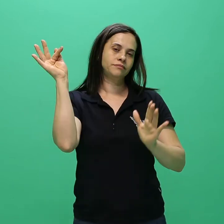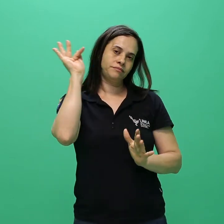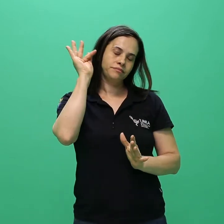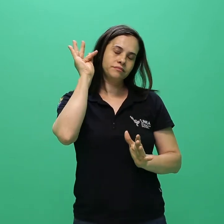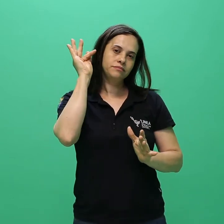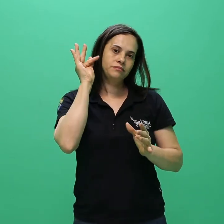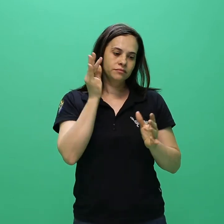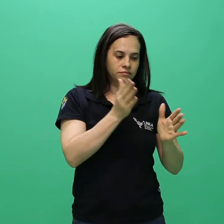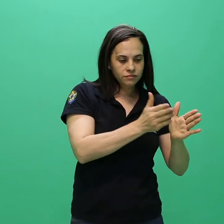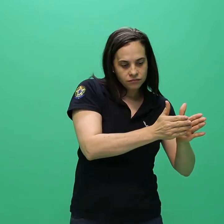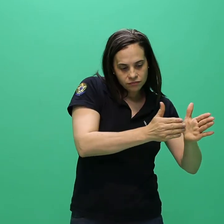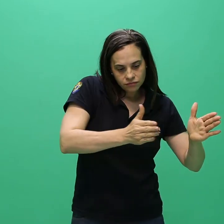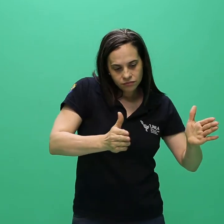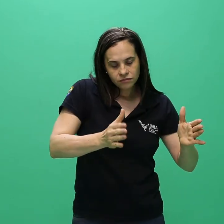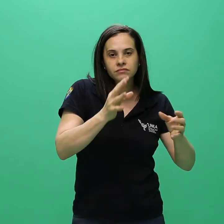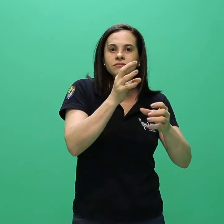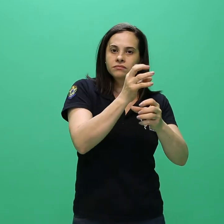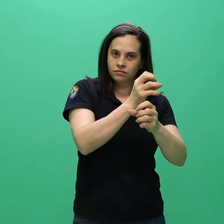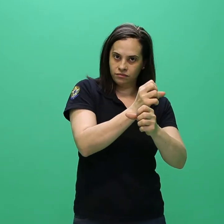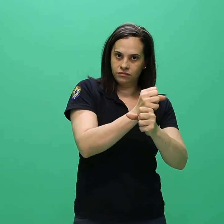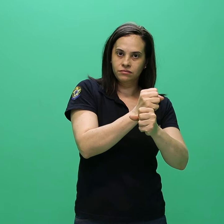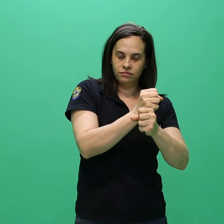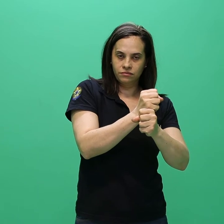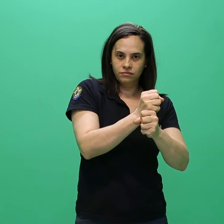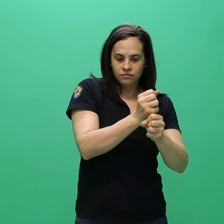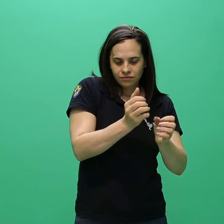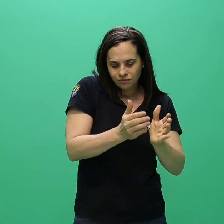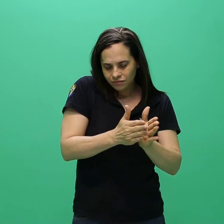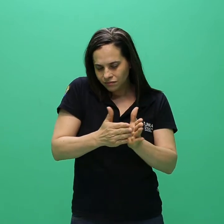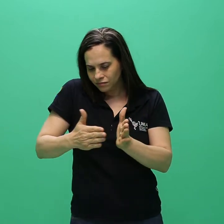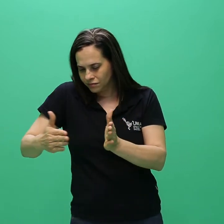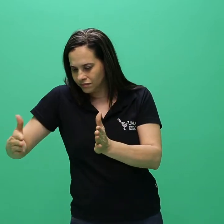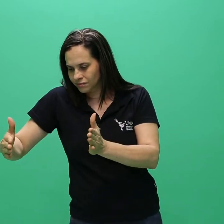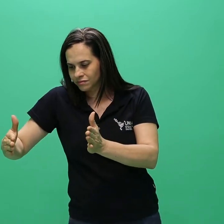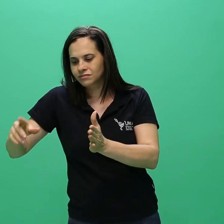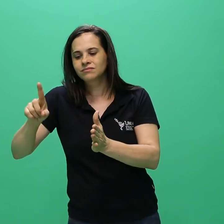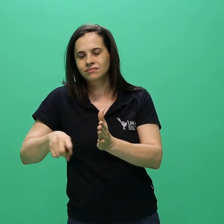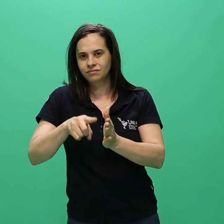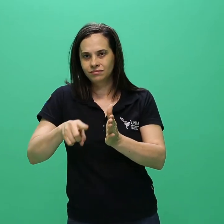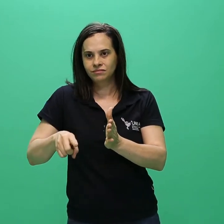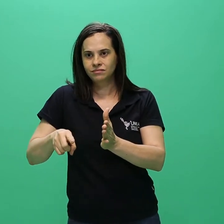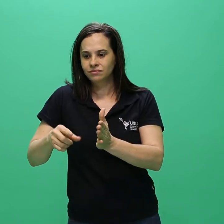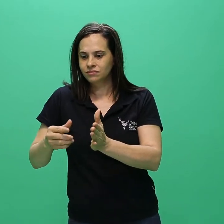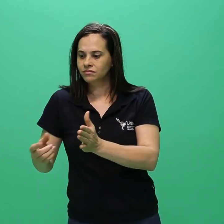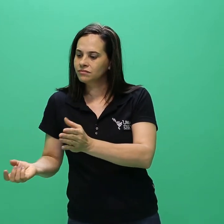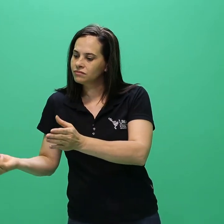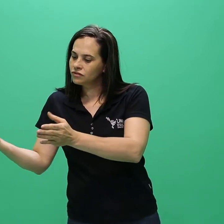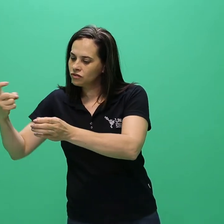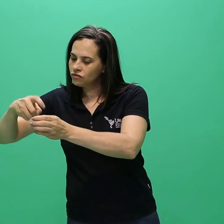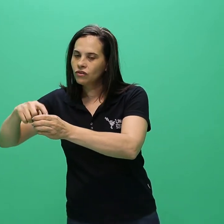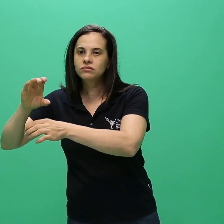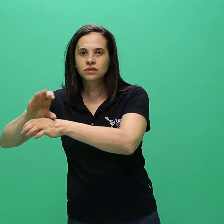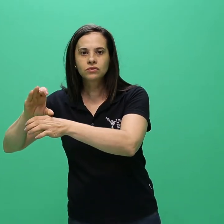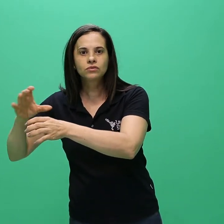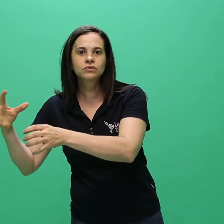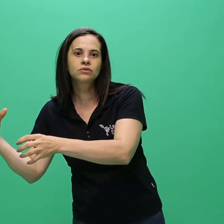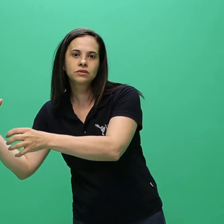curso, contando-se o tempo decorrido do primeiro ingresso na carreira, desconsiderando-se